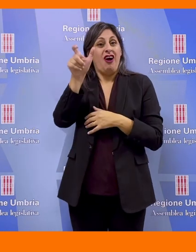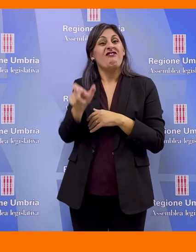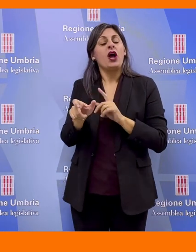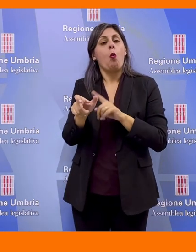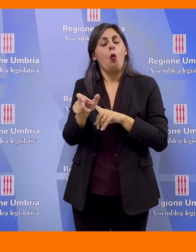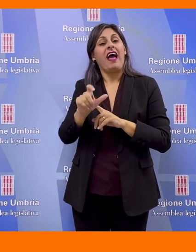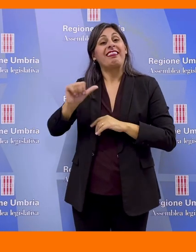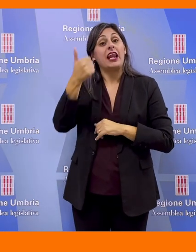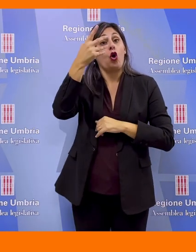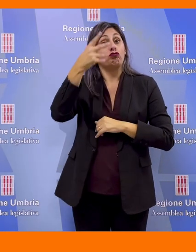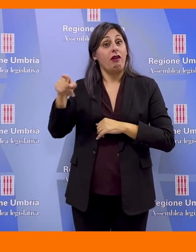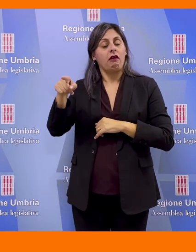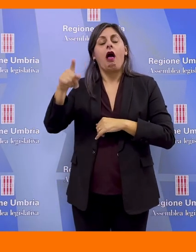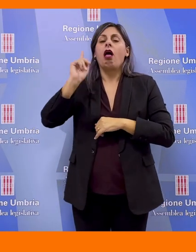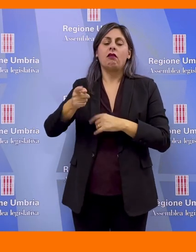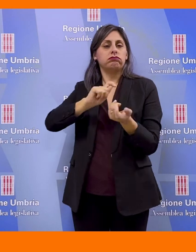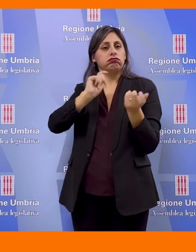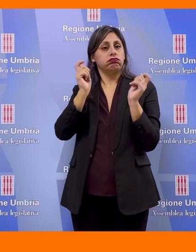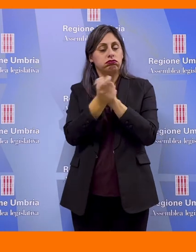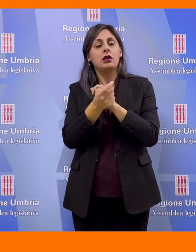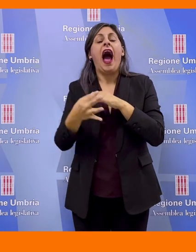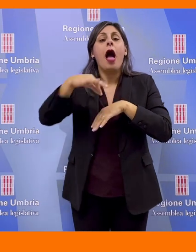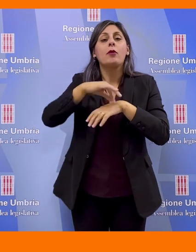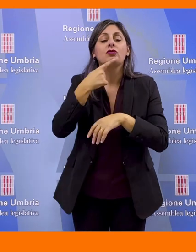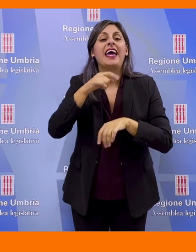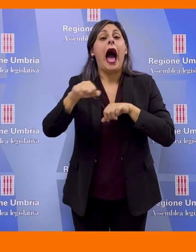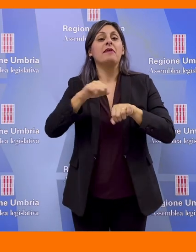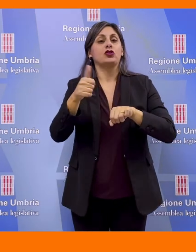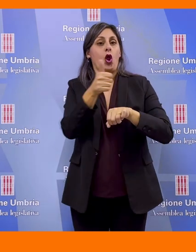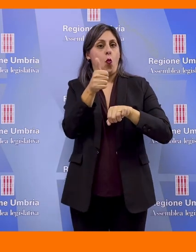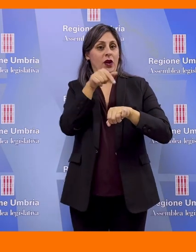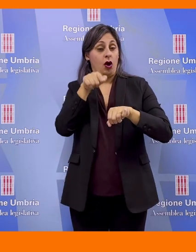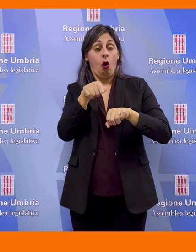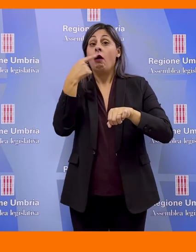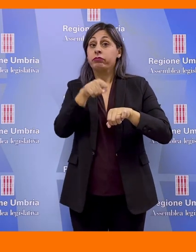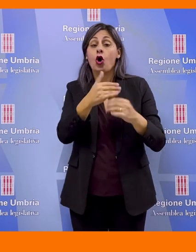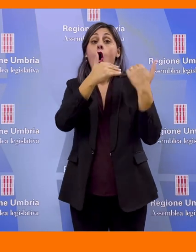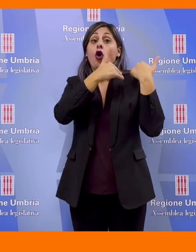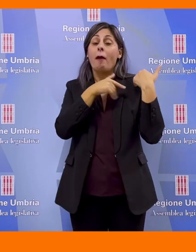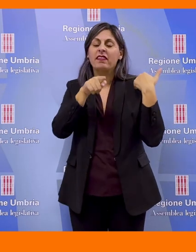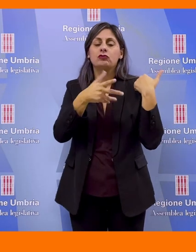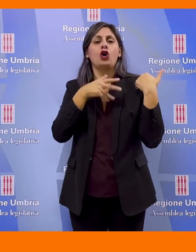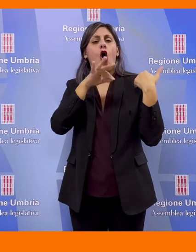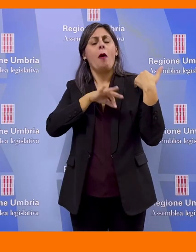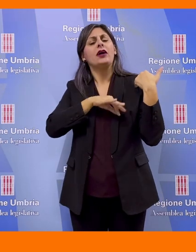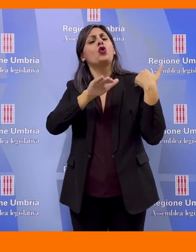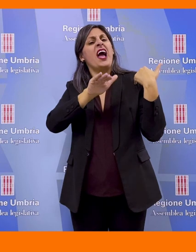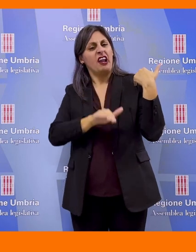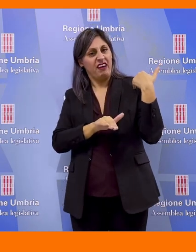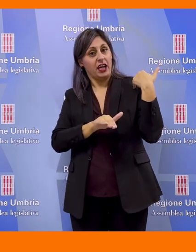della figura del Direttore Generale con quella dell'amministratore unico, al quale compete un compenso inferiore con